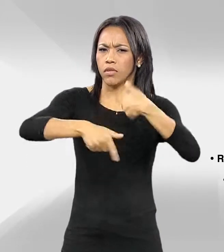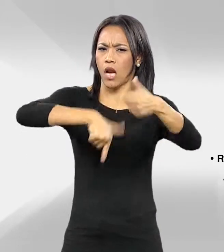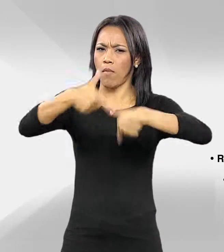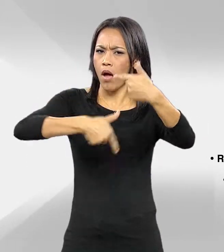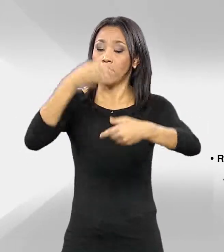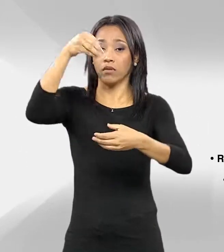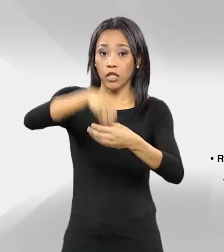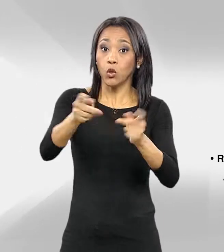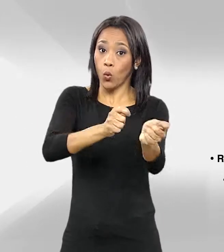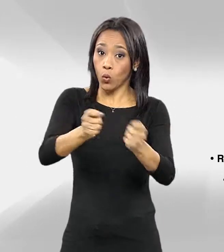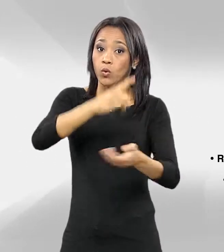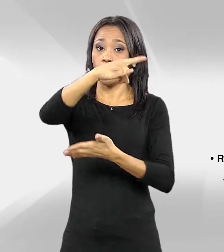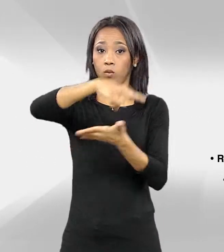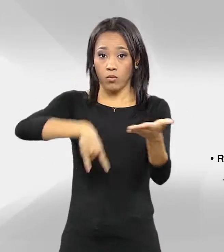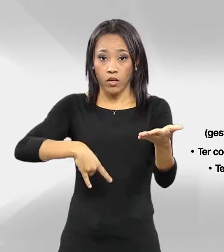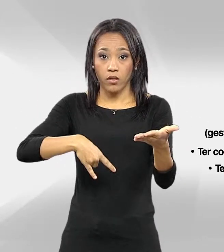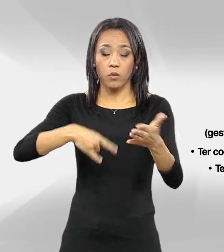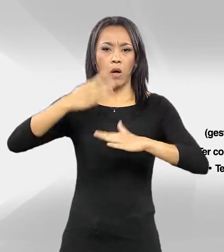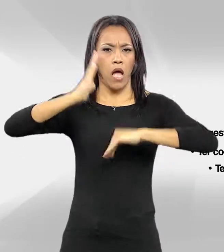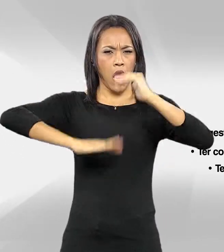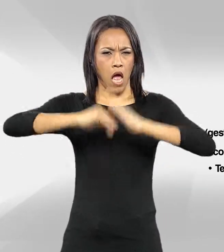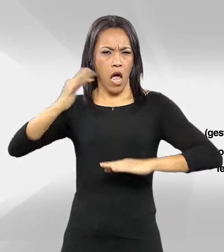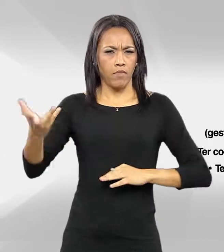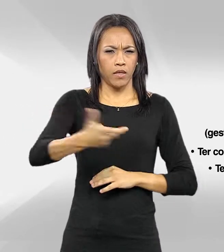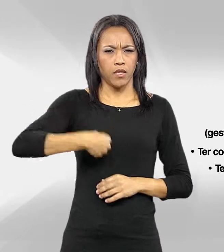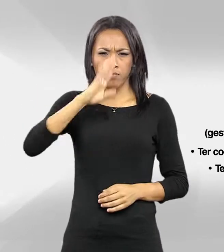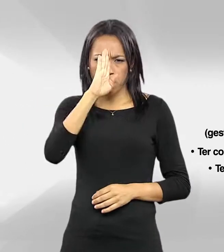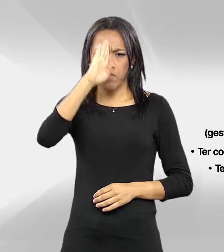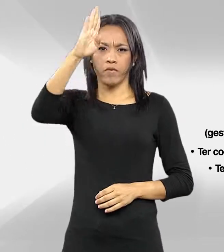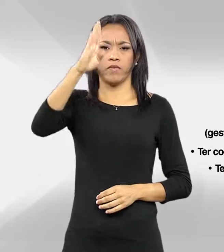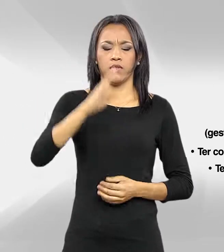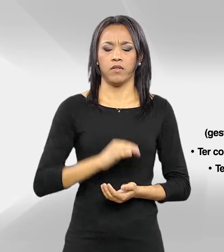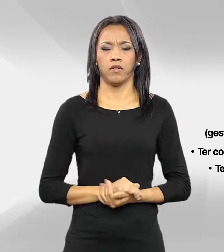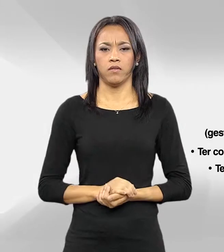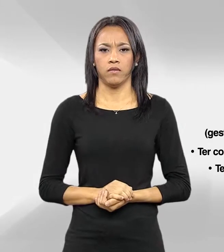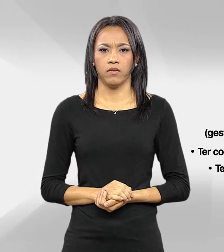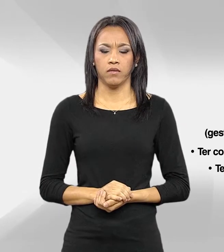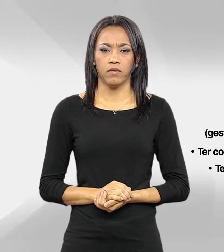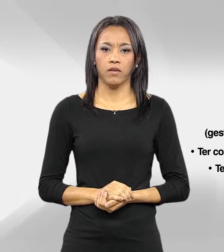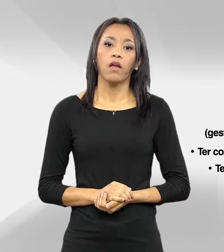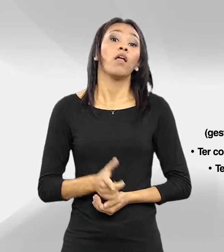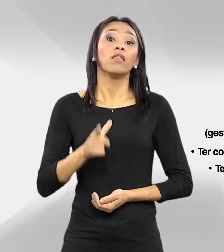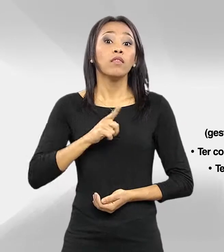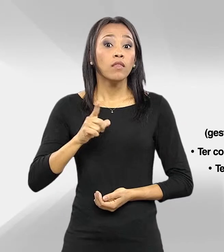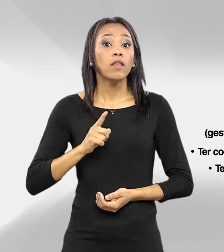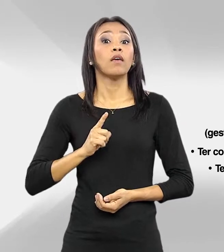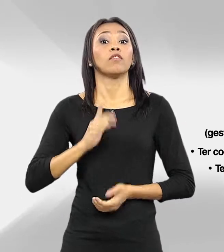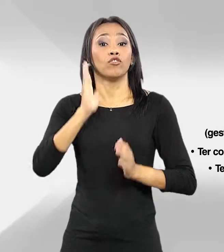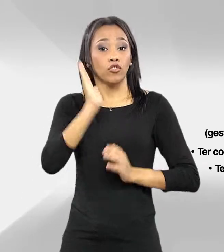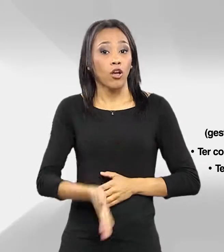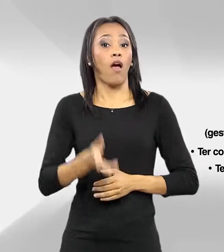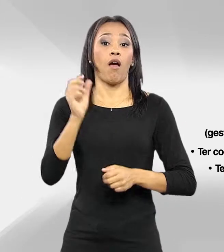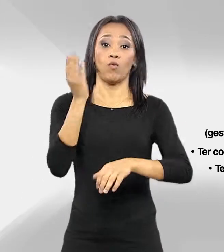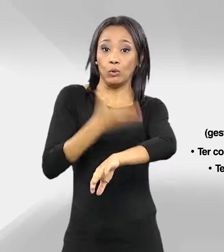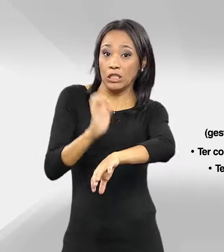controle documental. Habilidades preferenciais. Haver cumprido o estágio probatório